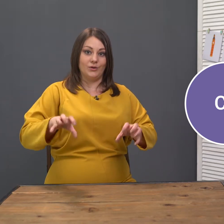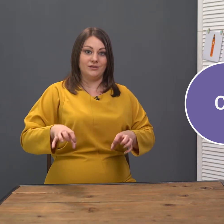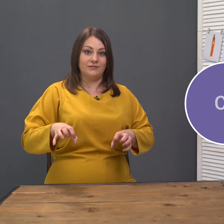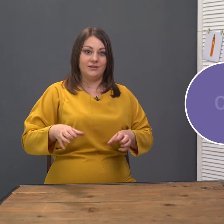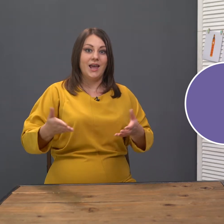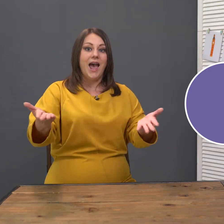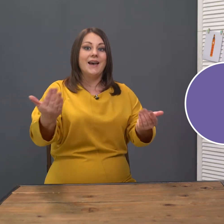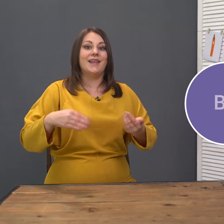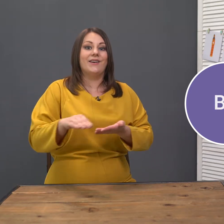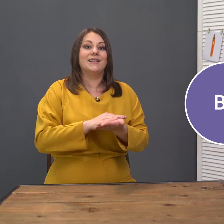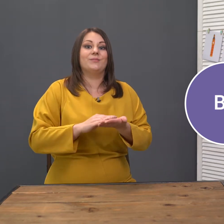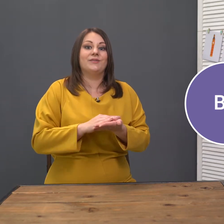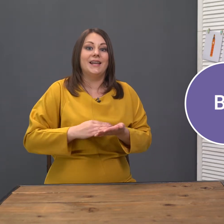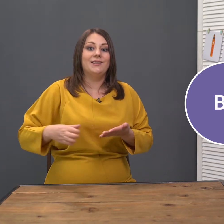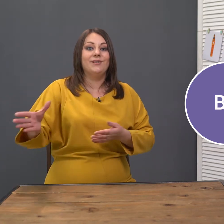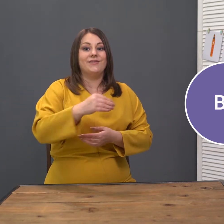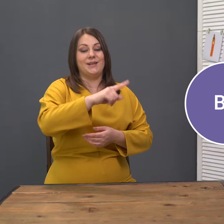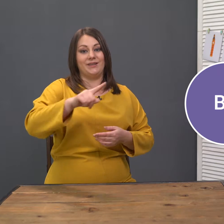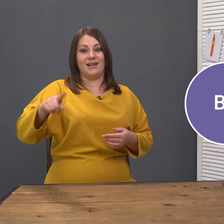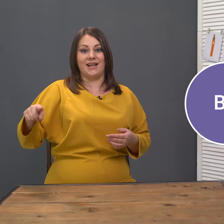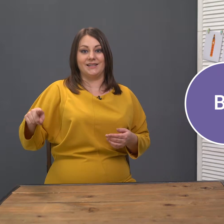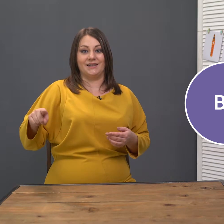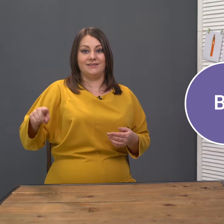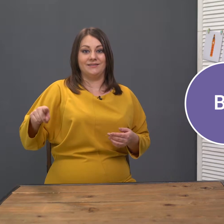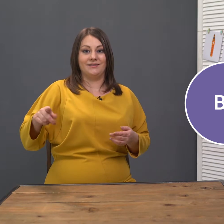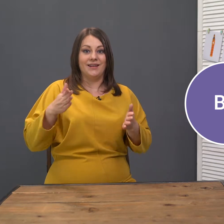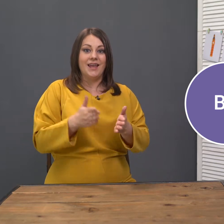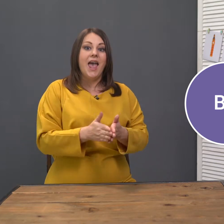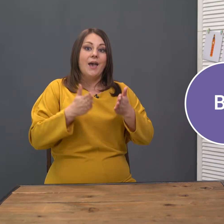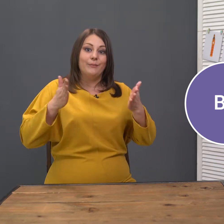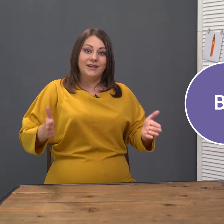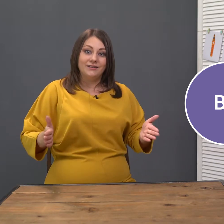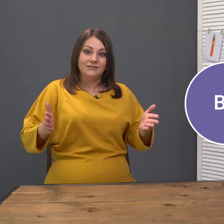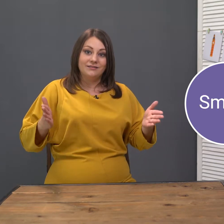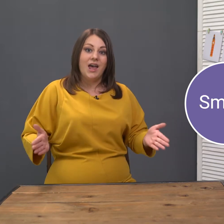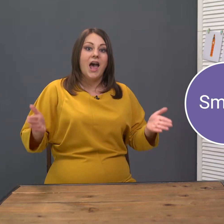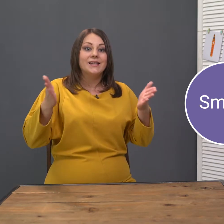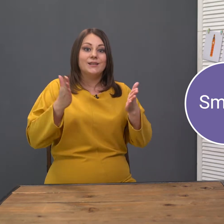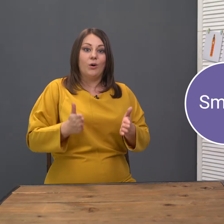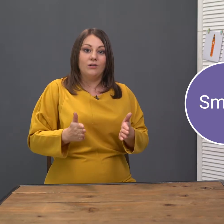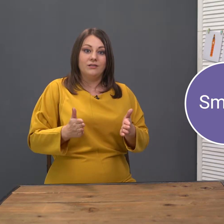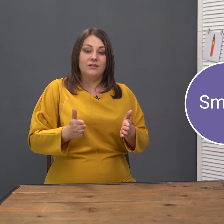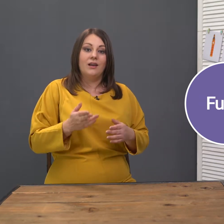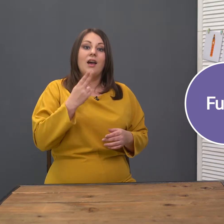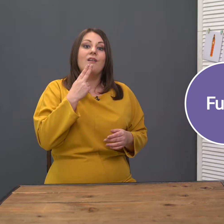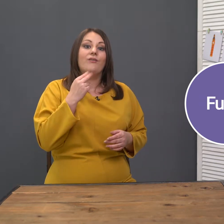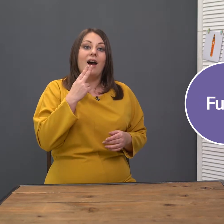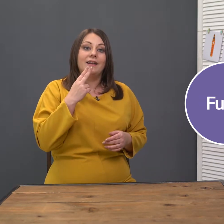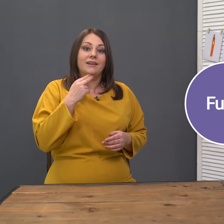Пес. Давайте повторим все прилагательные. Биг. Смол. Фанни.